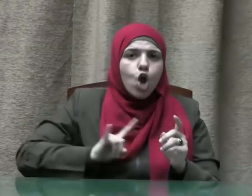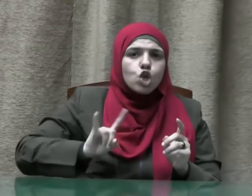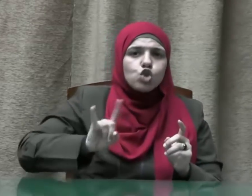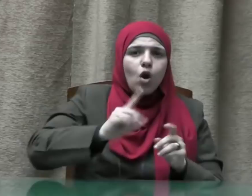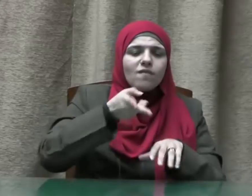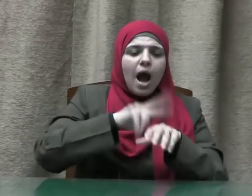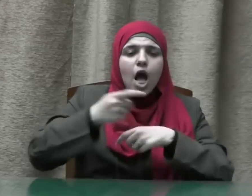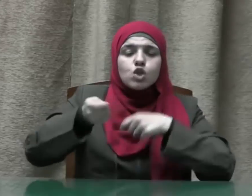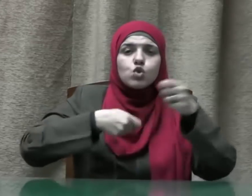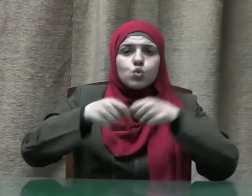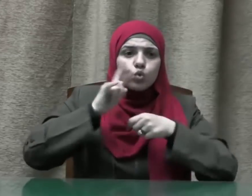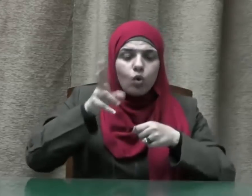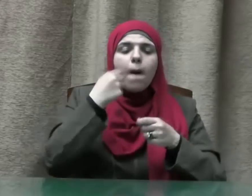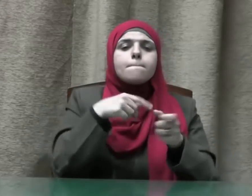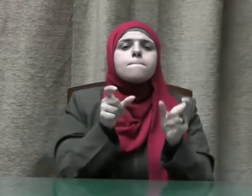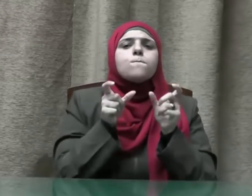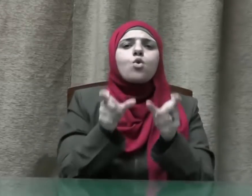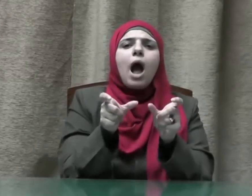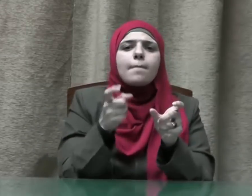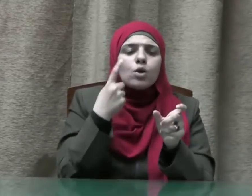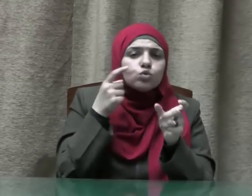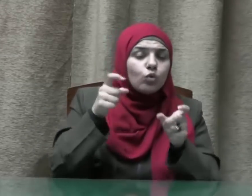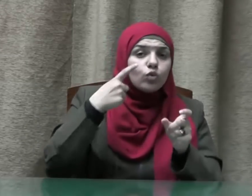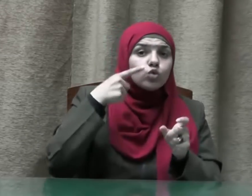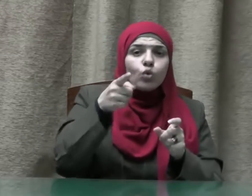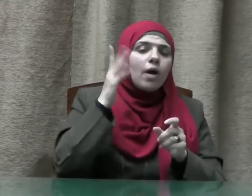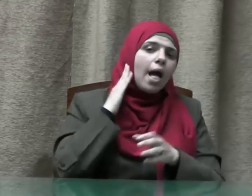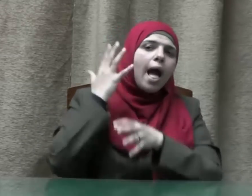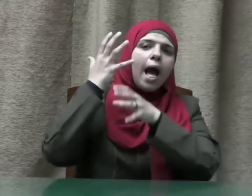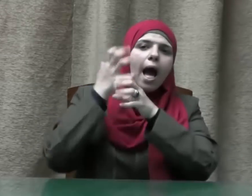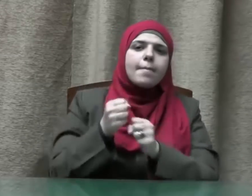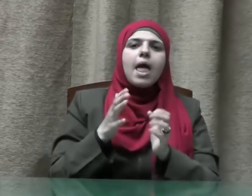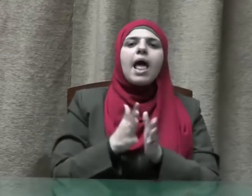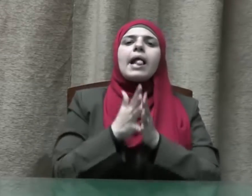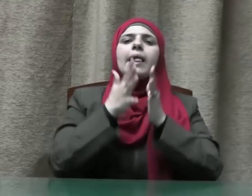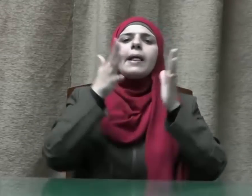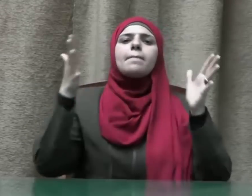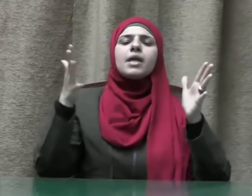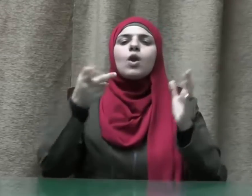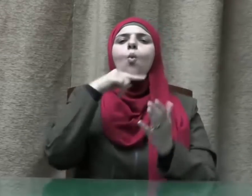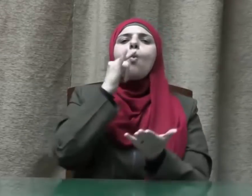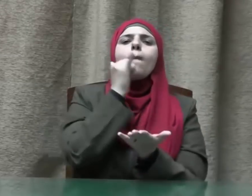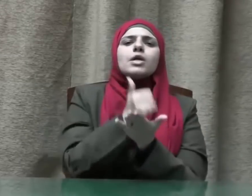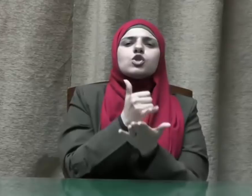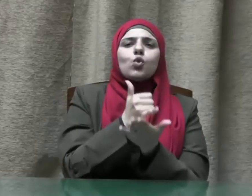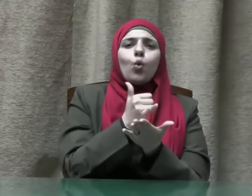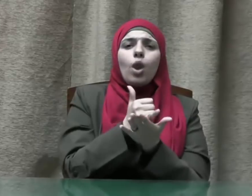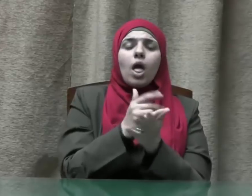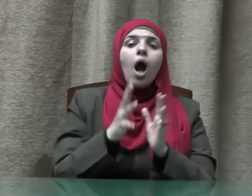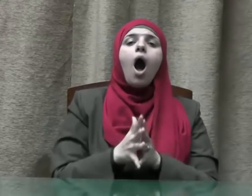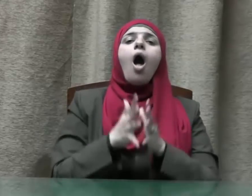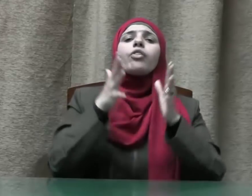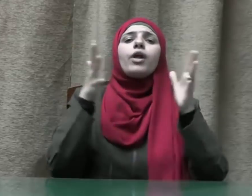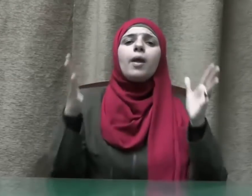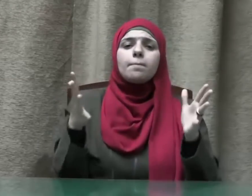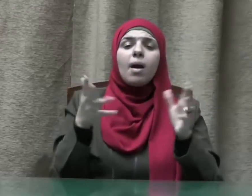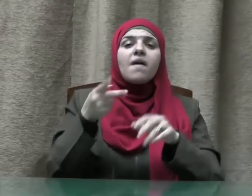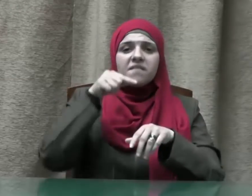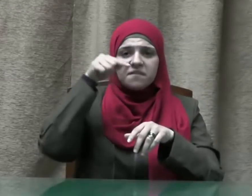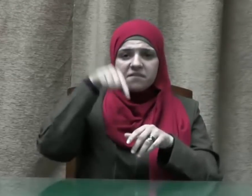ومراقبتها أمانة كبيرة ومسؤولية عظيمة في أيدي كل